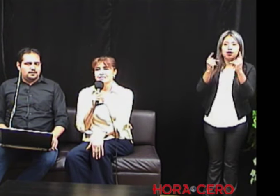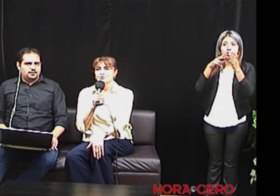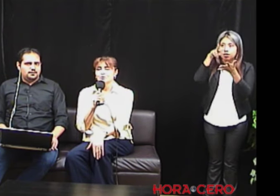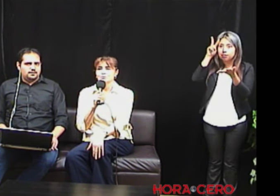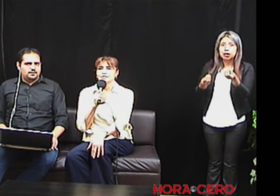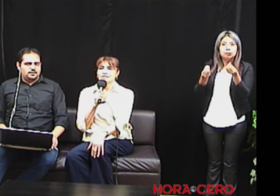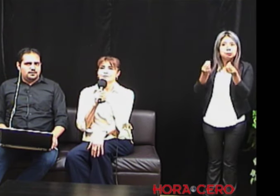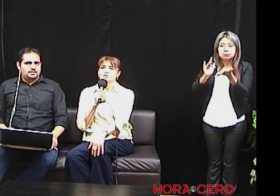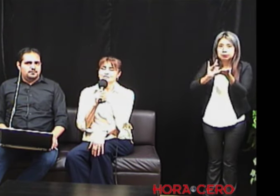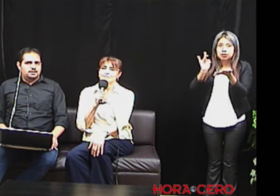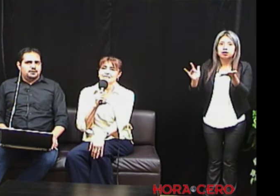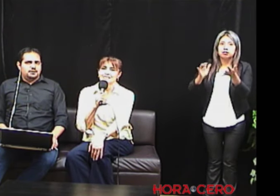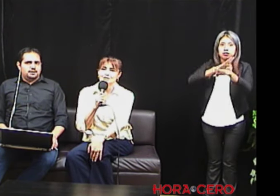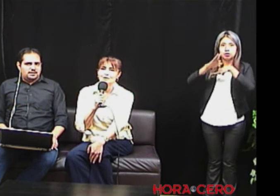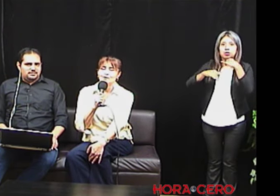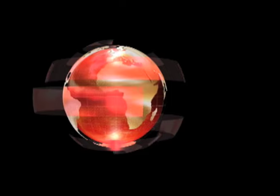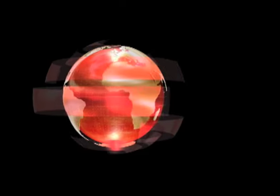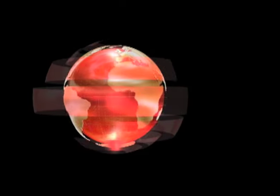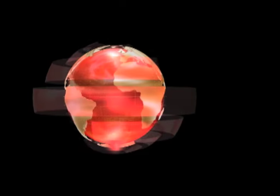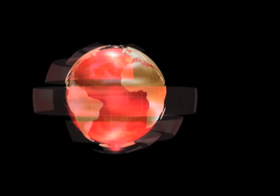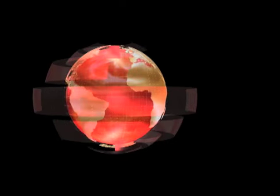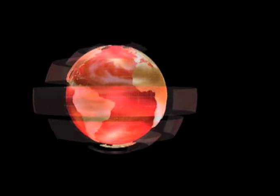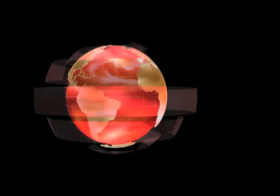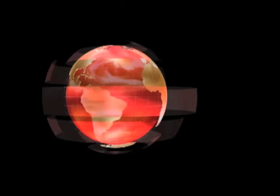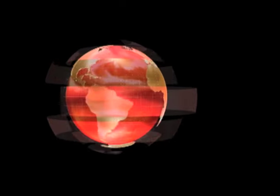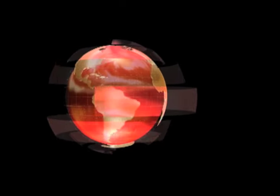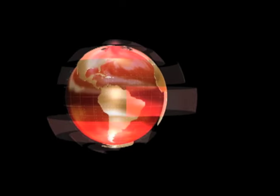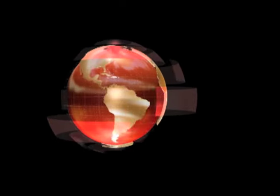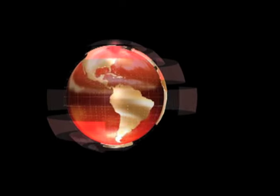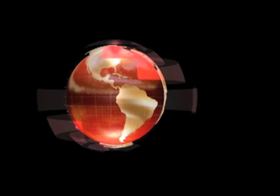gracias a todos ustedes. Muchísimas gracias. Gracias. Gracias.